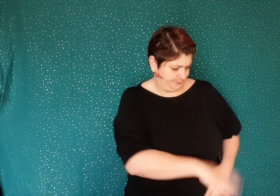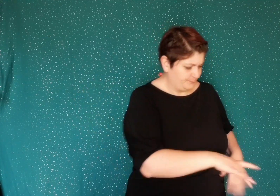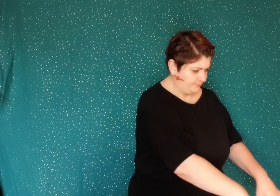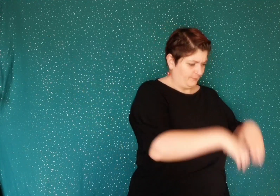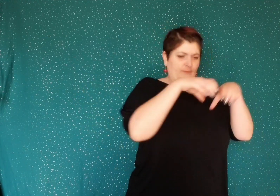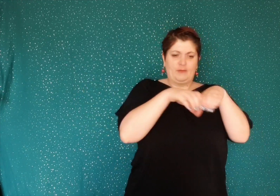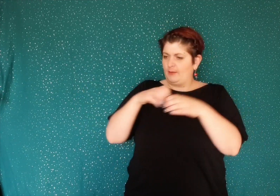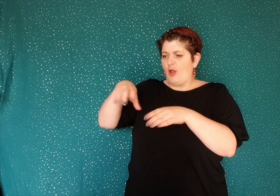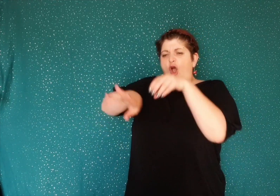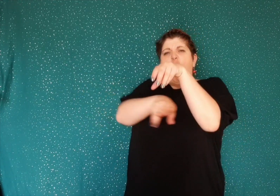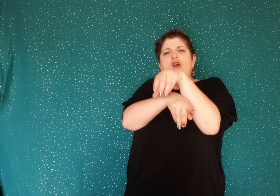briques